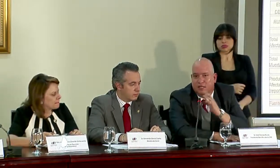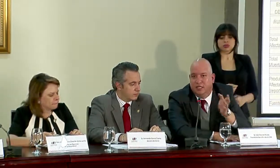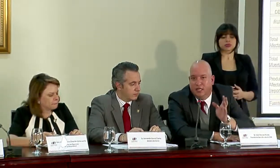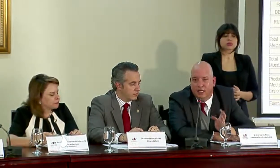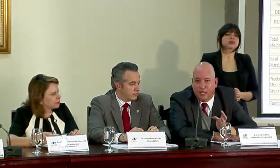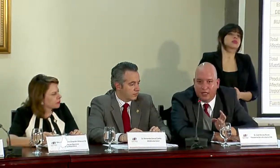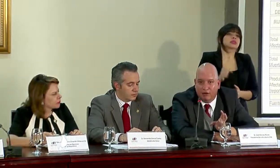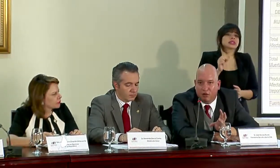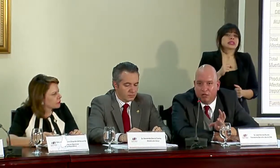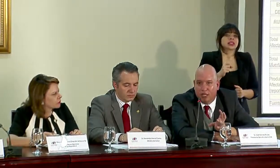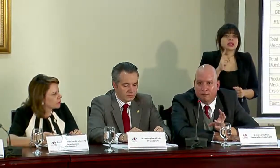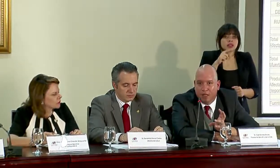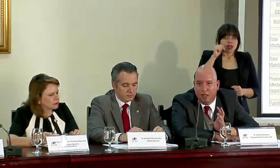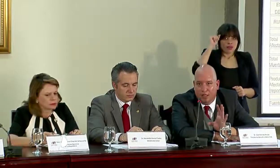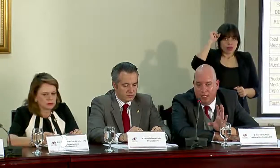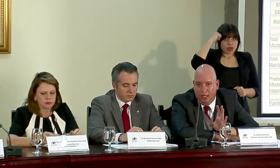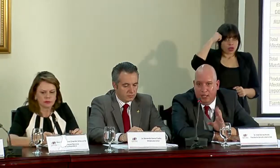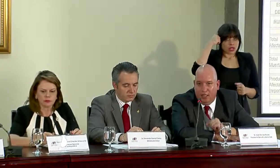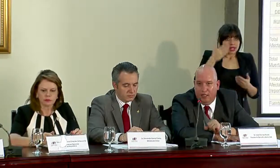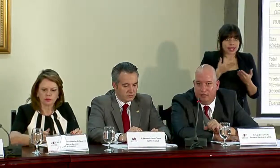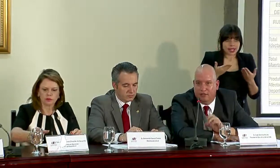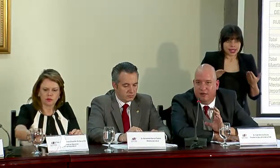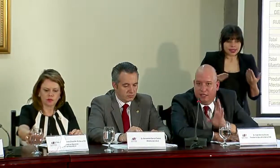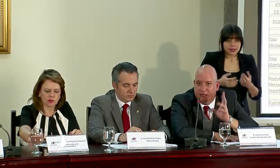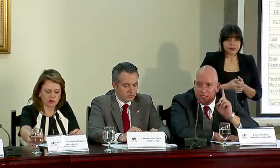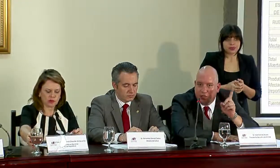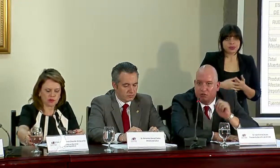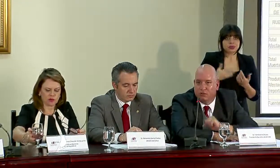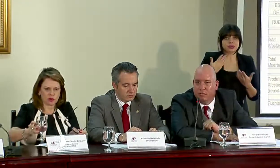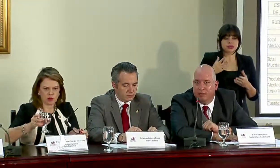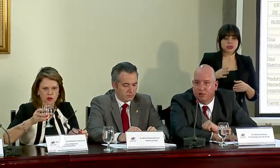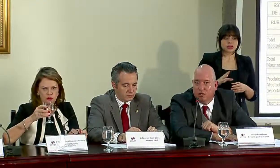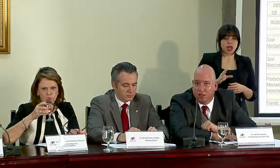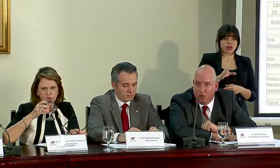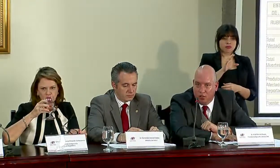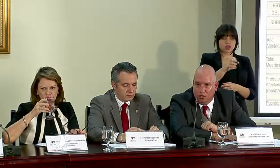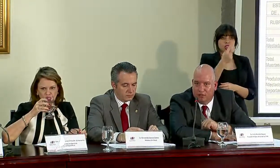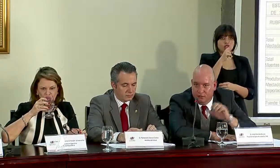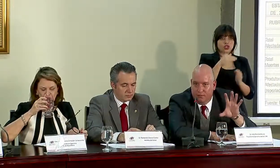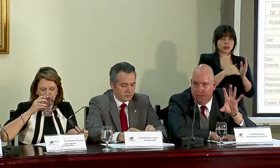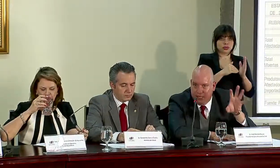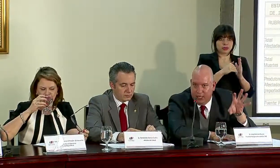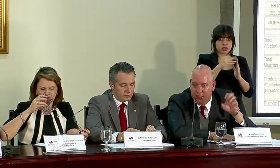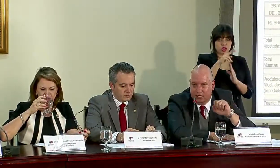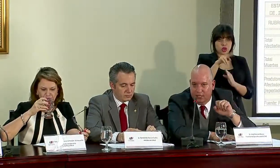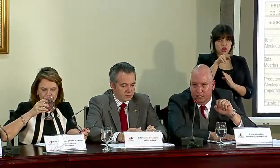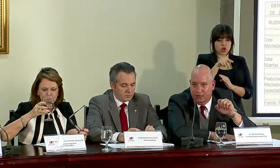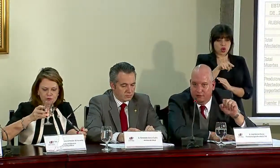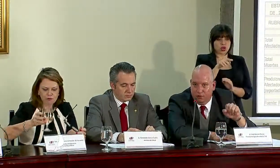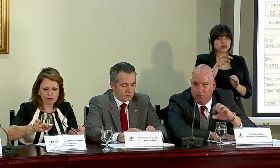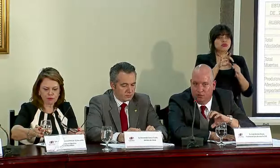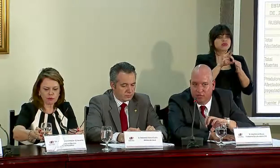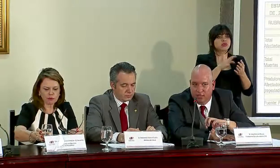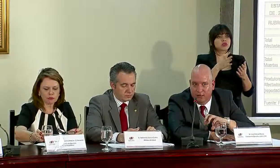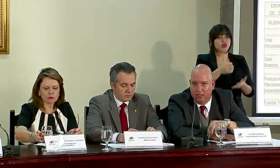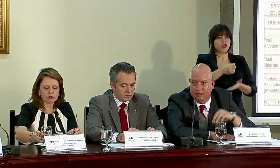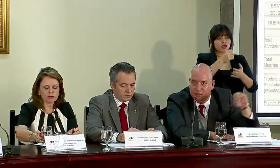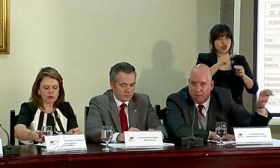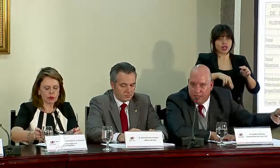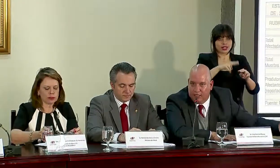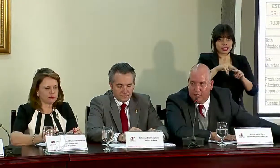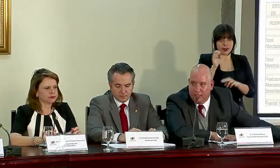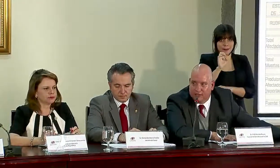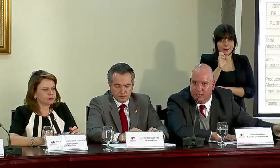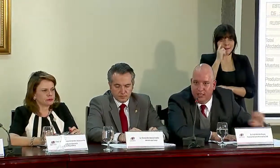Sí, hay que recordar que se habían destinado 12 mil millones de colones para el Fondo Nacional de